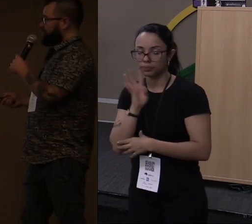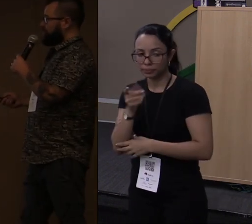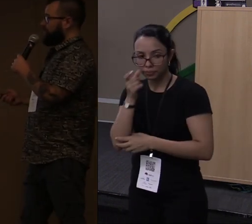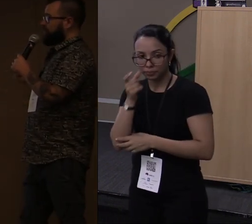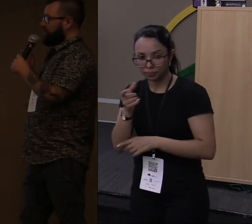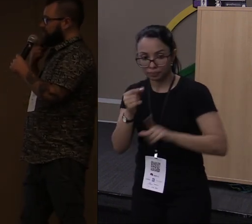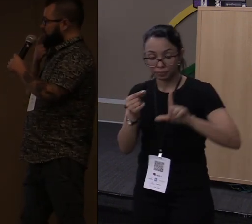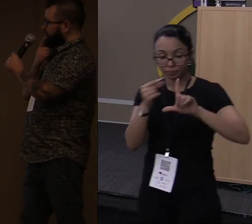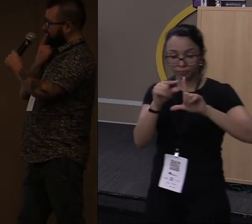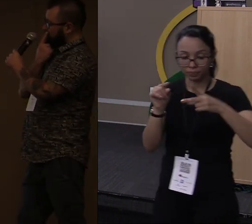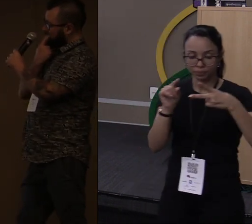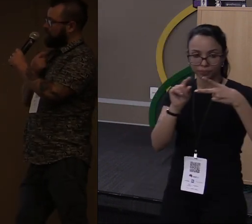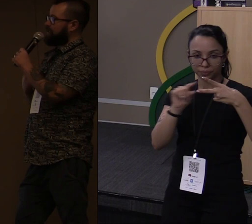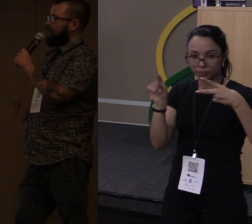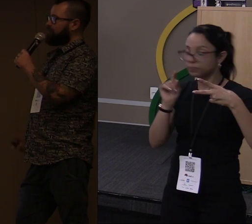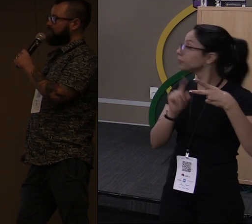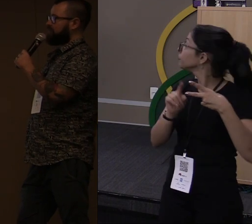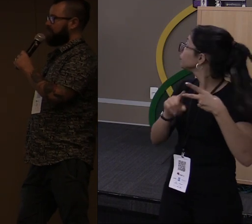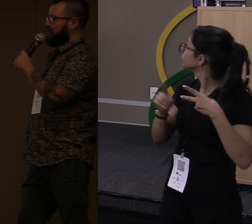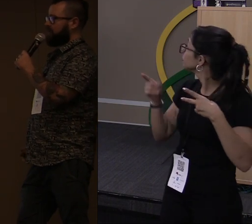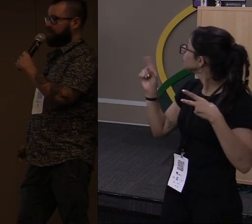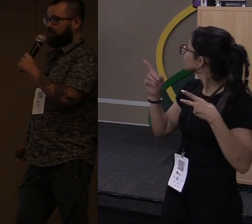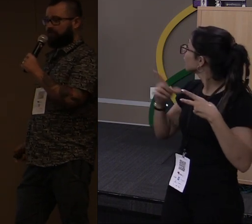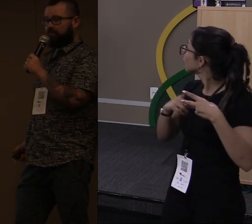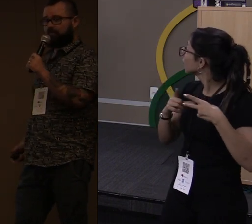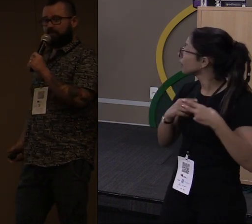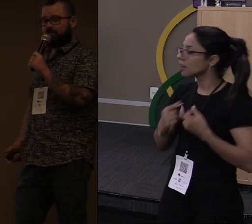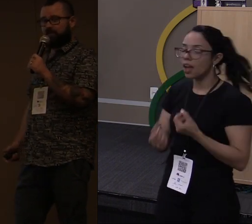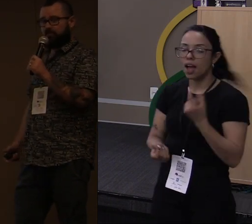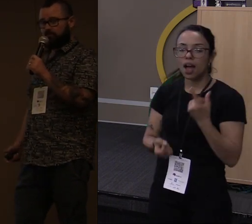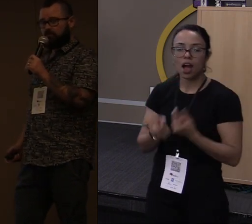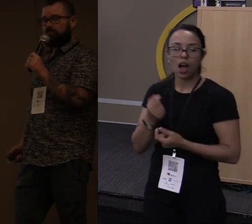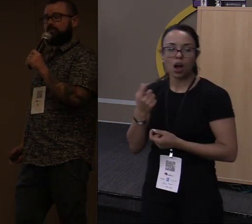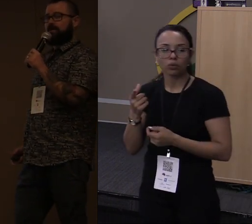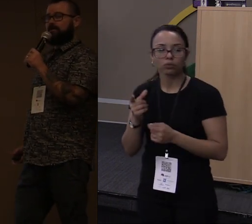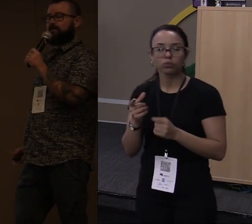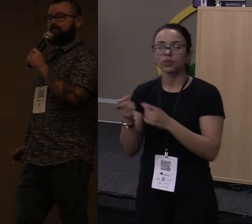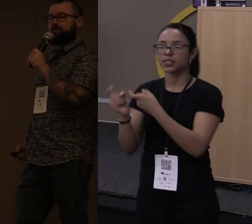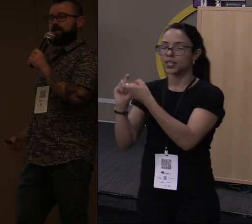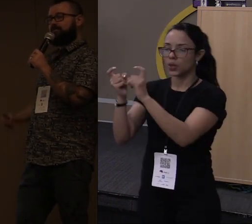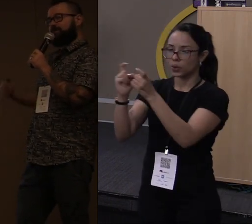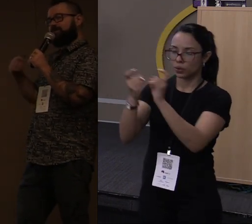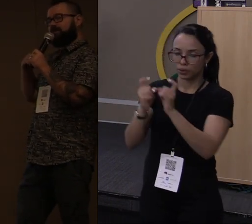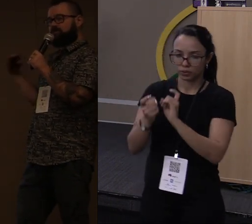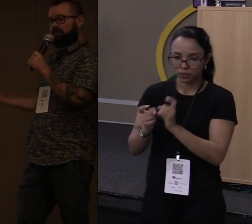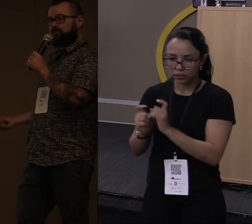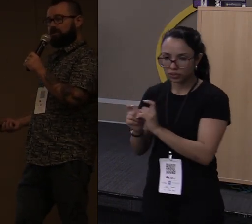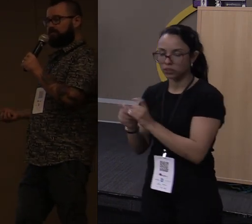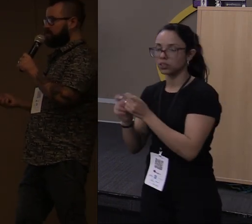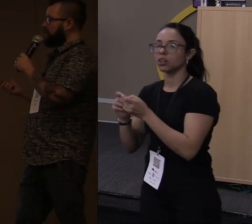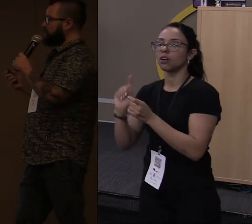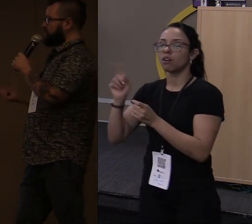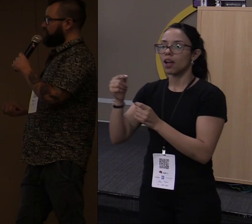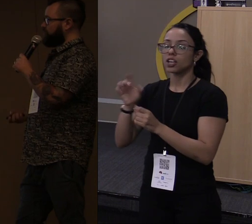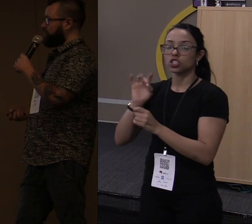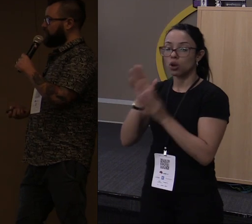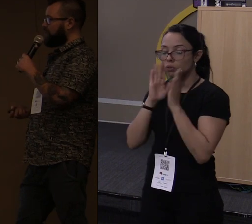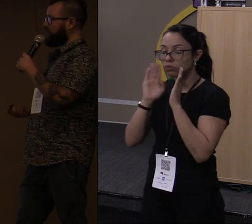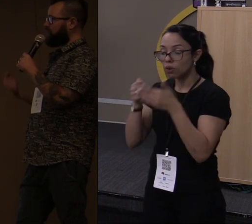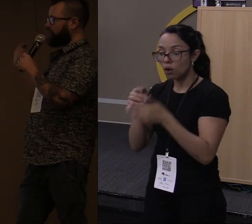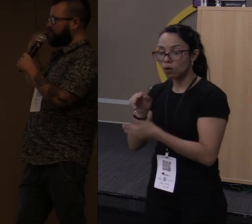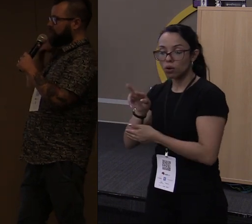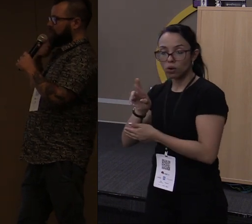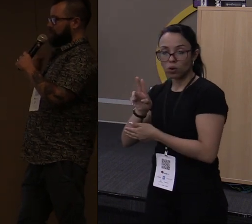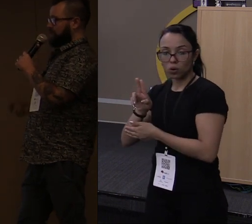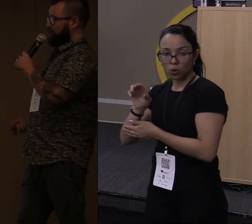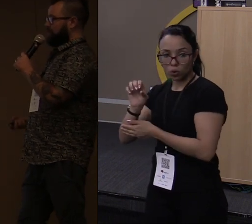Rust SP. A gente está fazendo alguns meetups. Agora em novembro vai ter o segundo. Então, são meetups para falar só de Rust. Já teve o primeiro